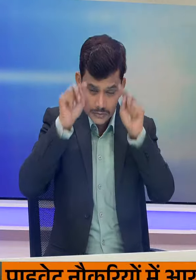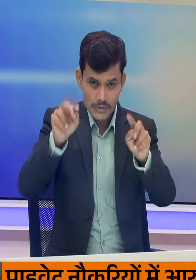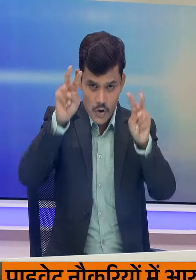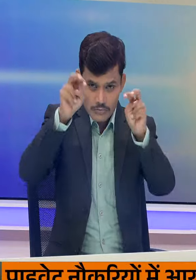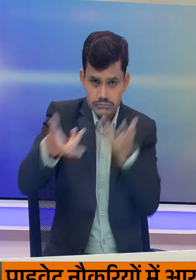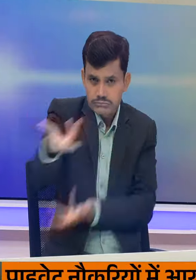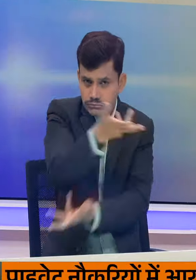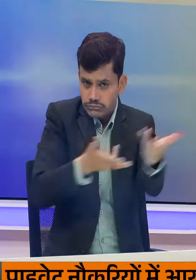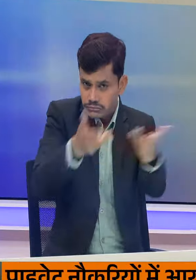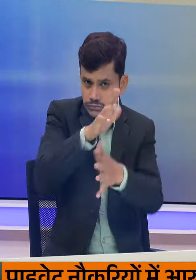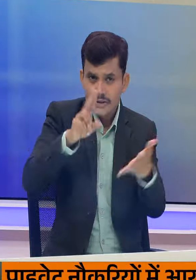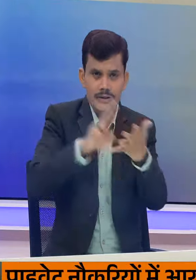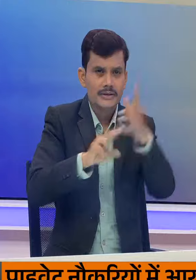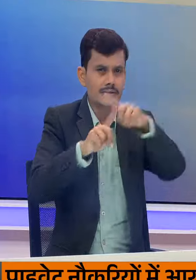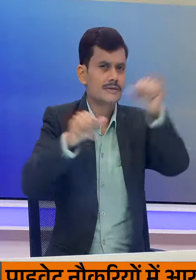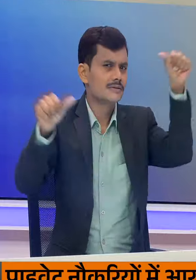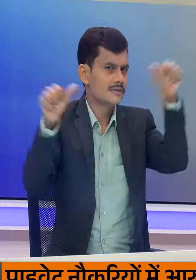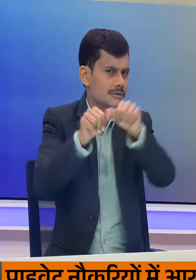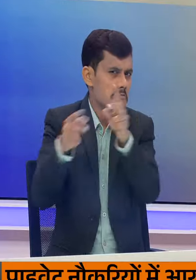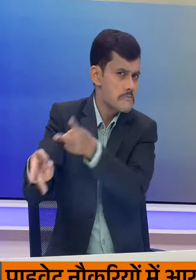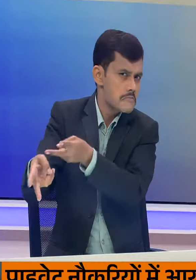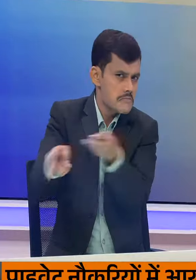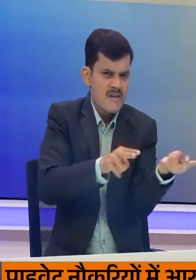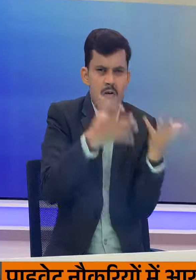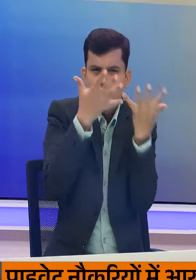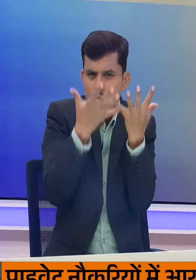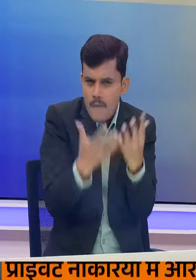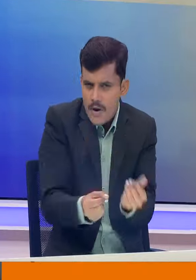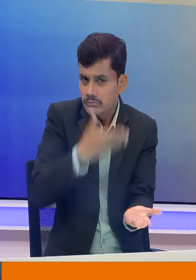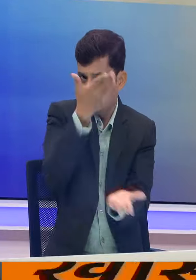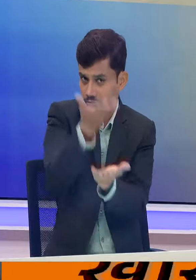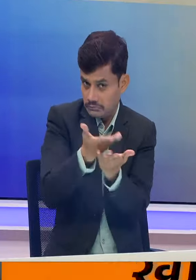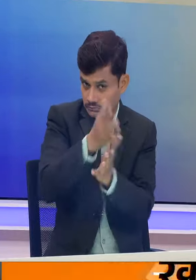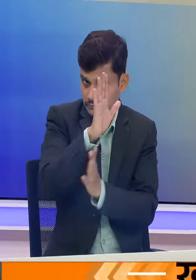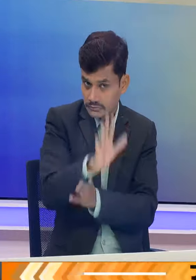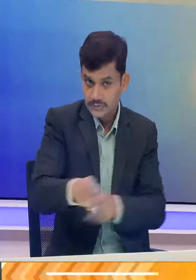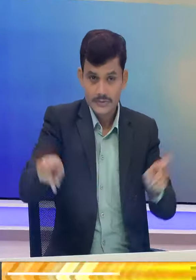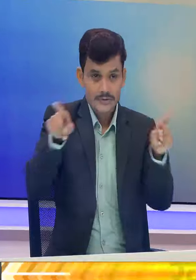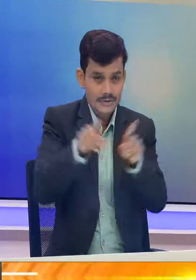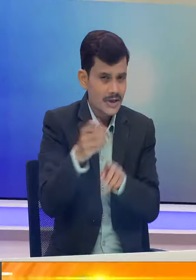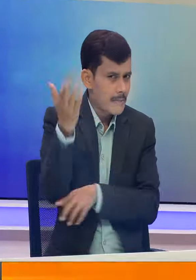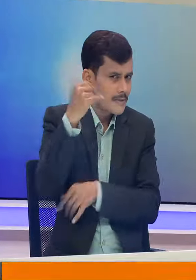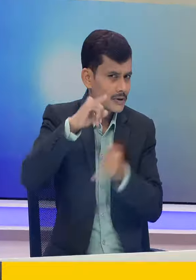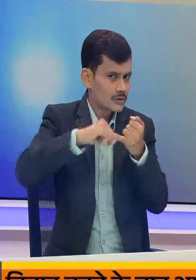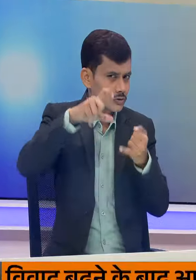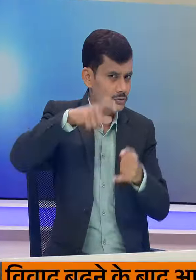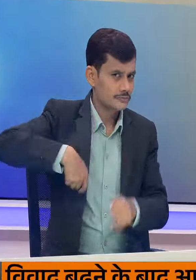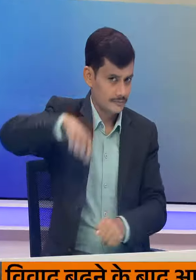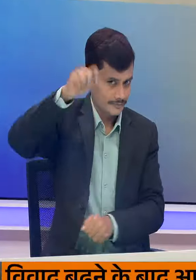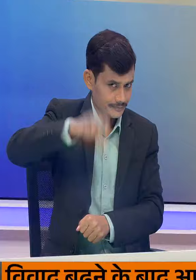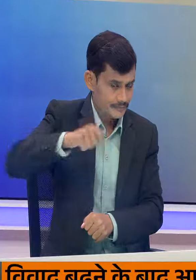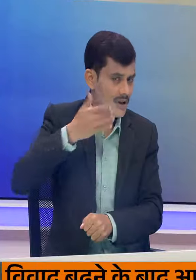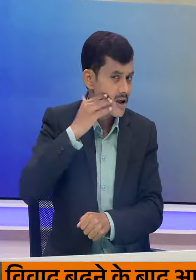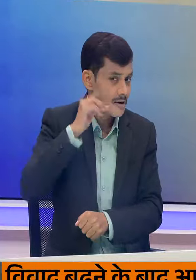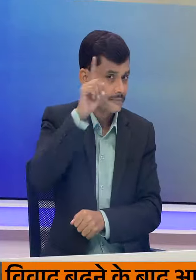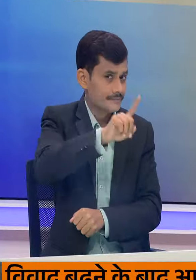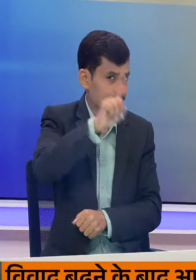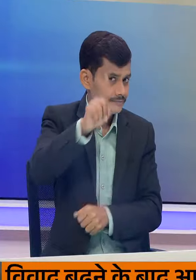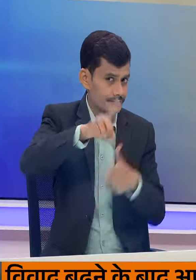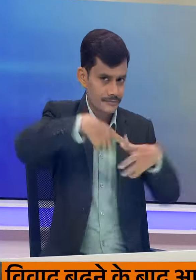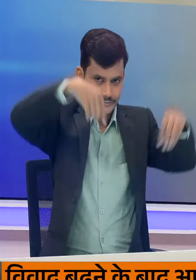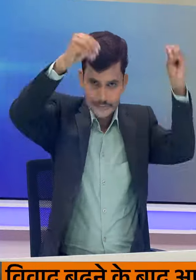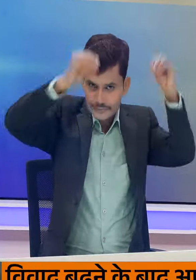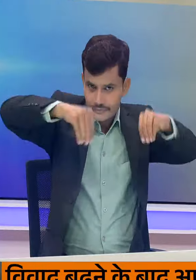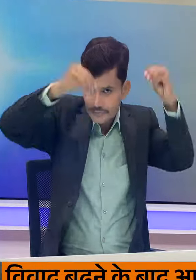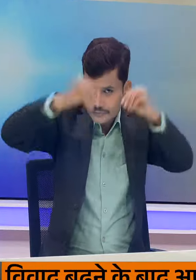एंटी द्वारा इस्थानांत्रण की मांग करने वाली याचिकाओं भी शामिल है इससे पहले सुप्रेम कोट ने 11 जुलाई को उन